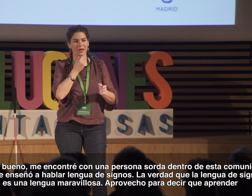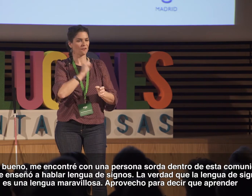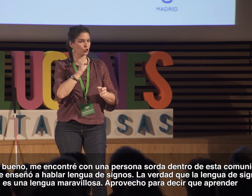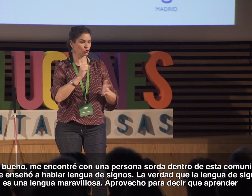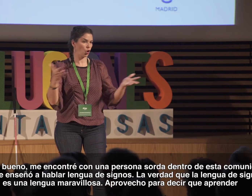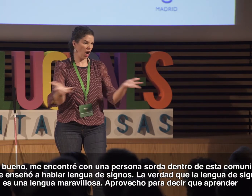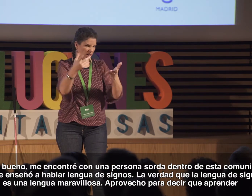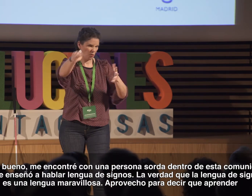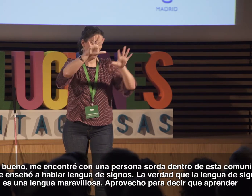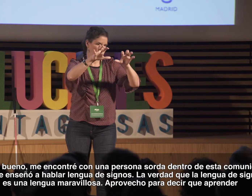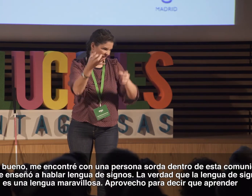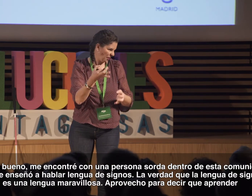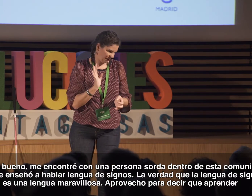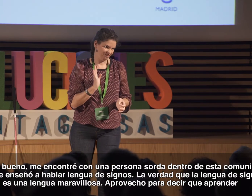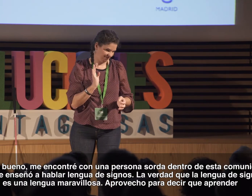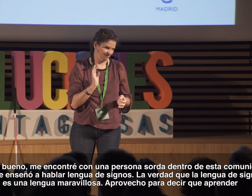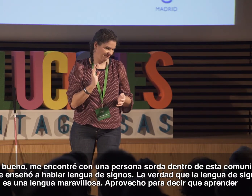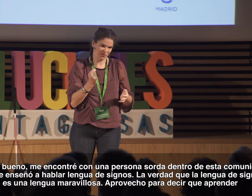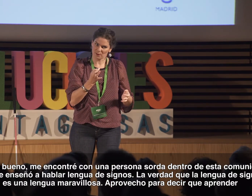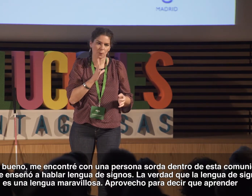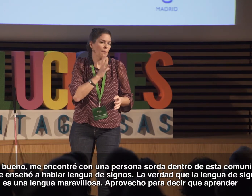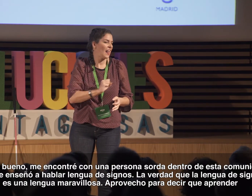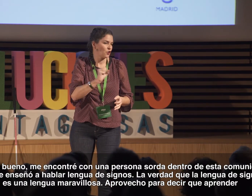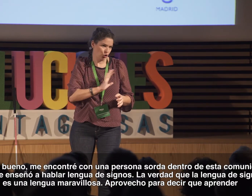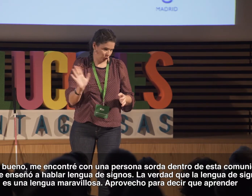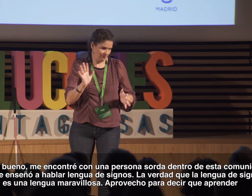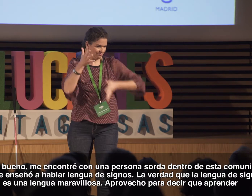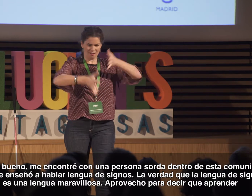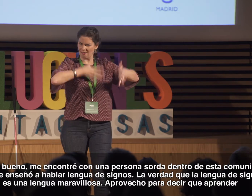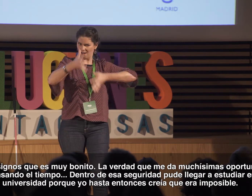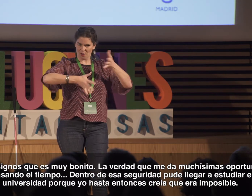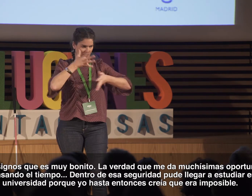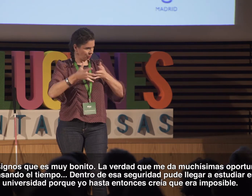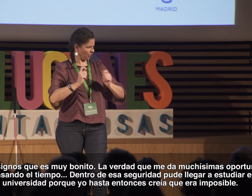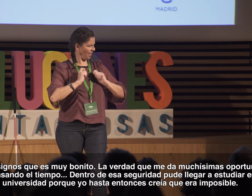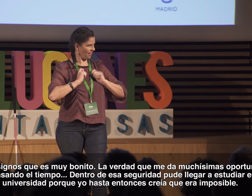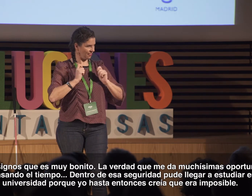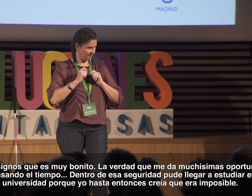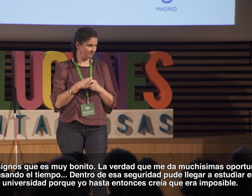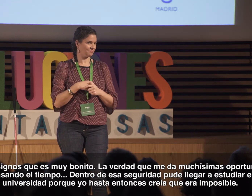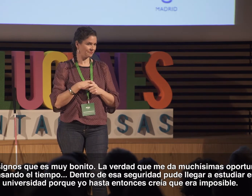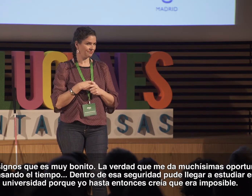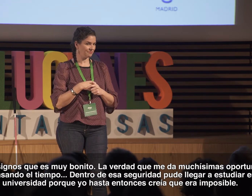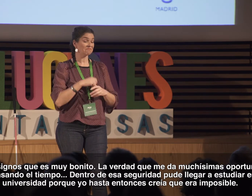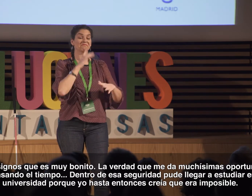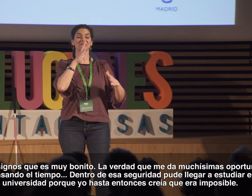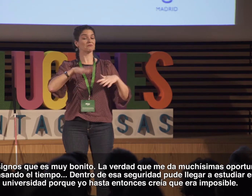hablar lengua de signos. La verdad que la lengua de signos es una lengua maravillosa. Aprovecho para decir que aprender lengua de signos es muy bonito. La verdad que me da muchísimas